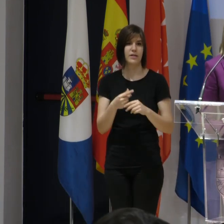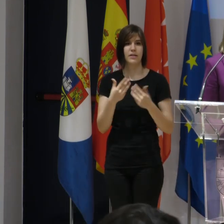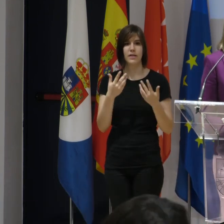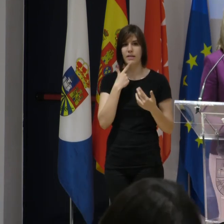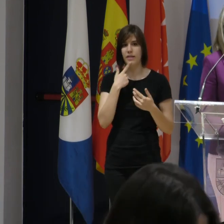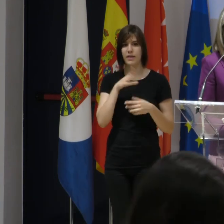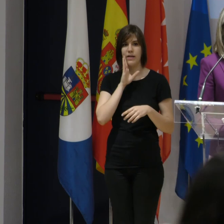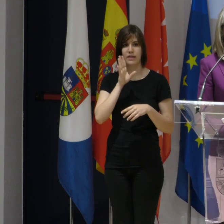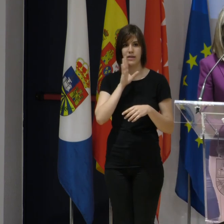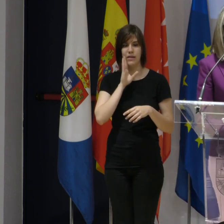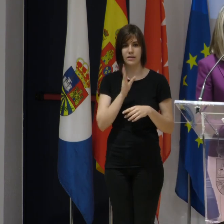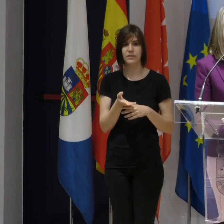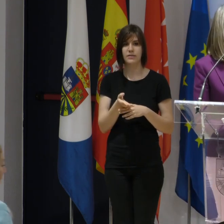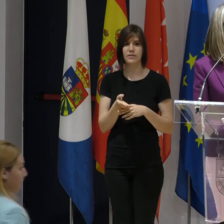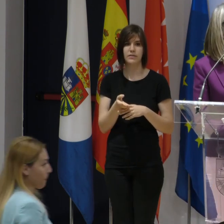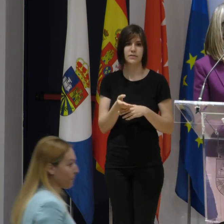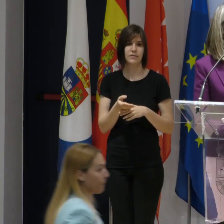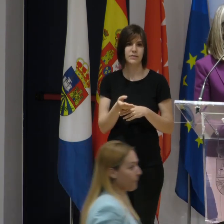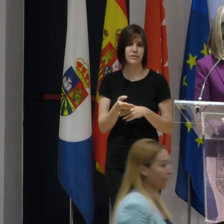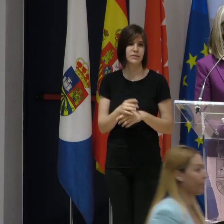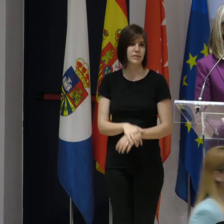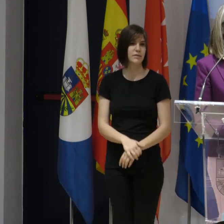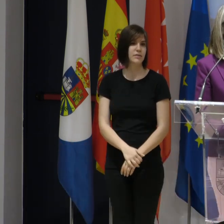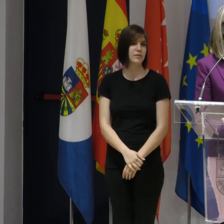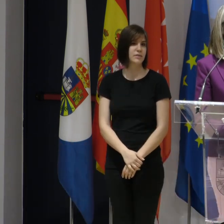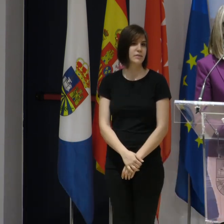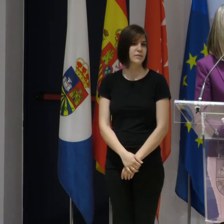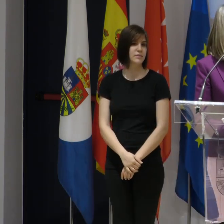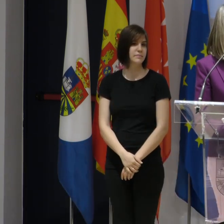antes, pues nos gusta tener en casa, en el negocio y demás. Gracias.